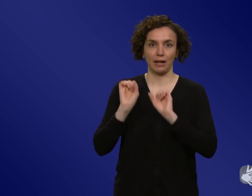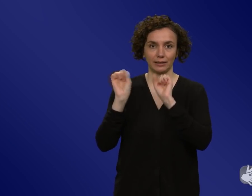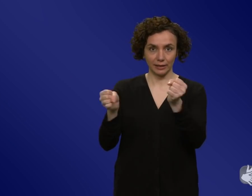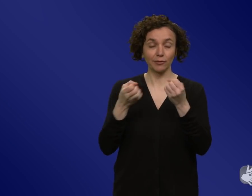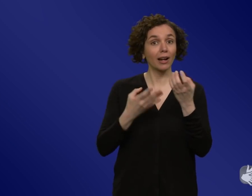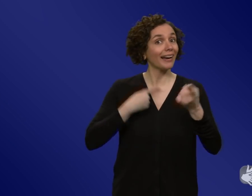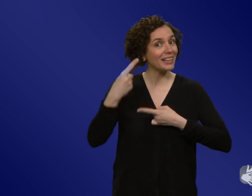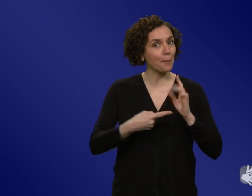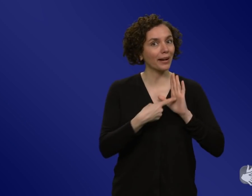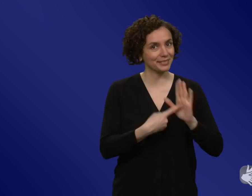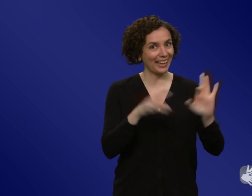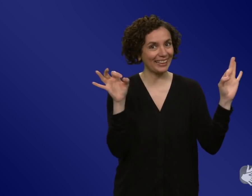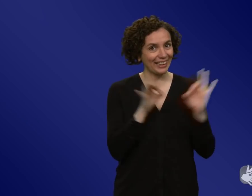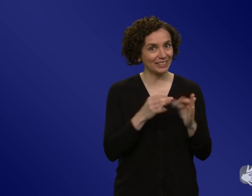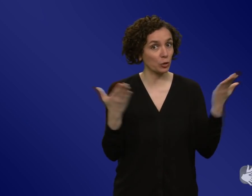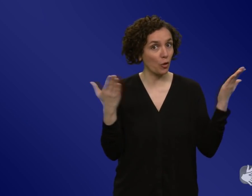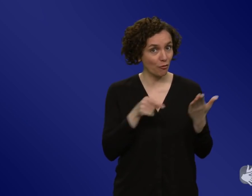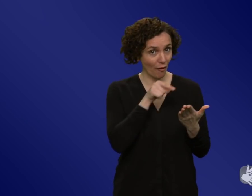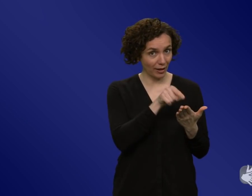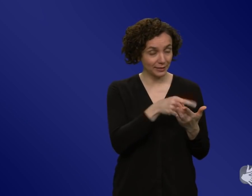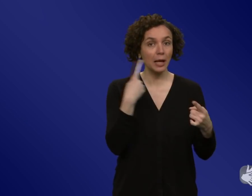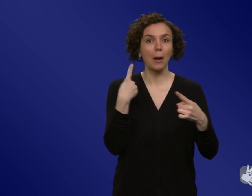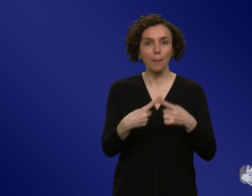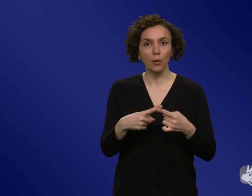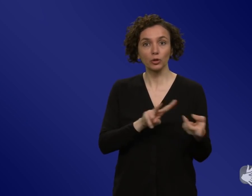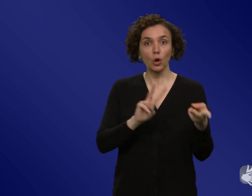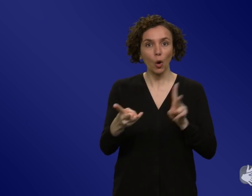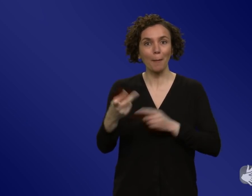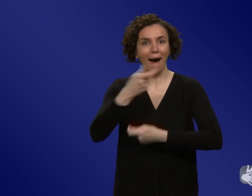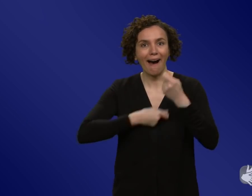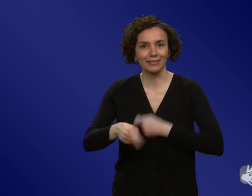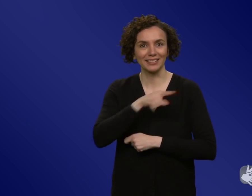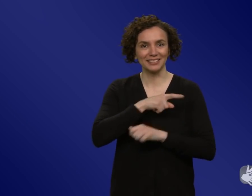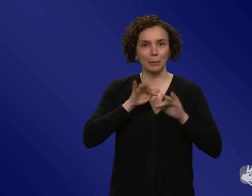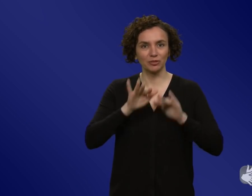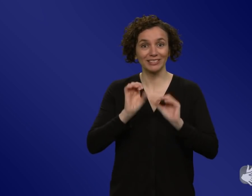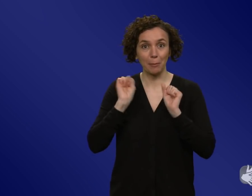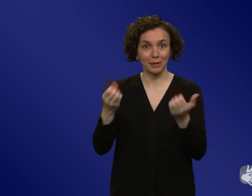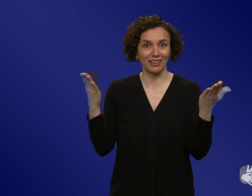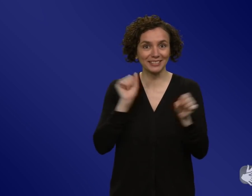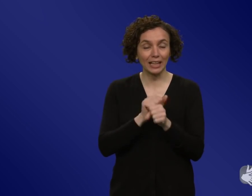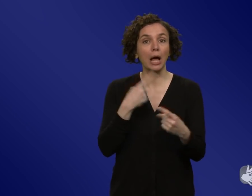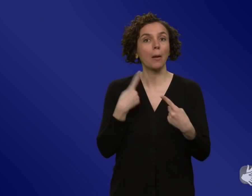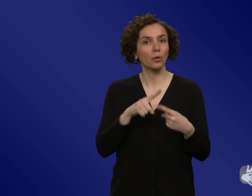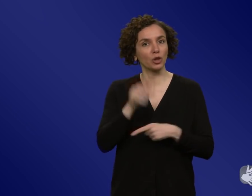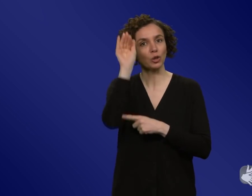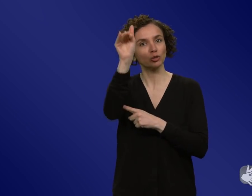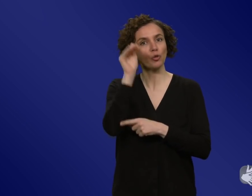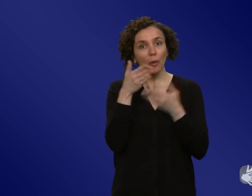aber dann schnell ins Handeln und in die Selbstwirksamkeit rein und einfach auch Perspektive geben, also, dass es besser werden kann und wie und das tun wir jetzt